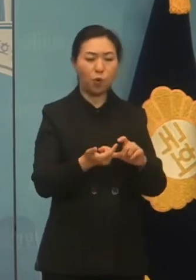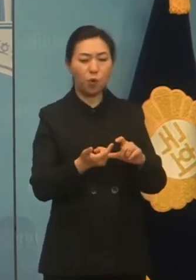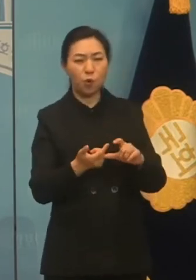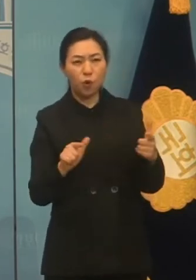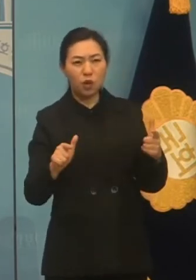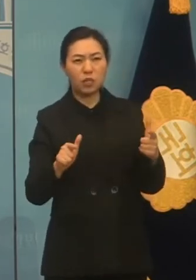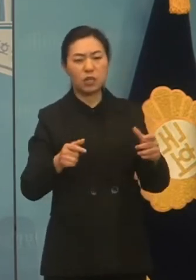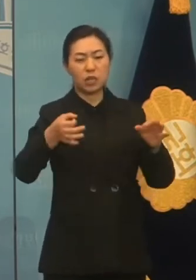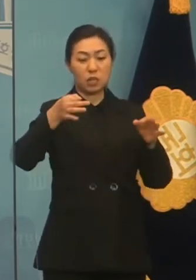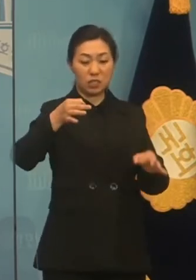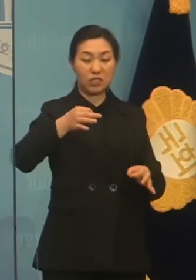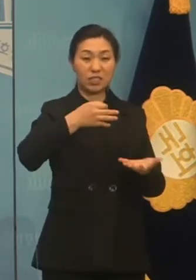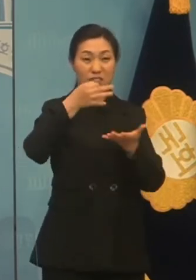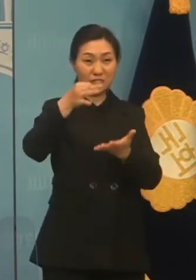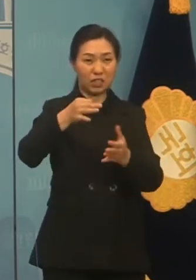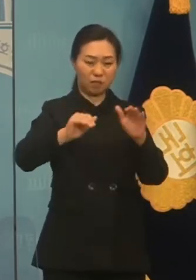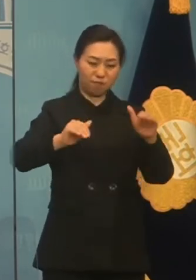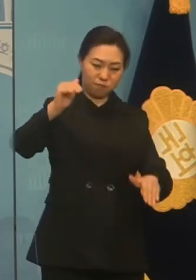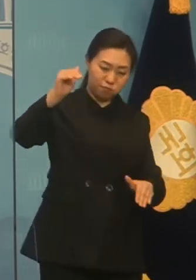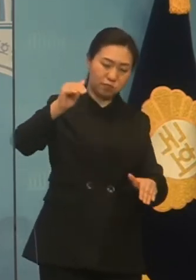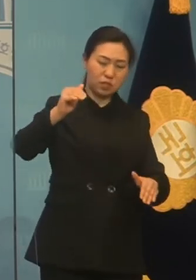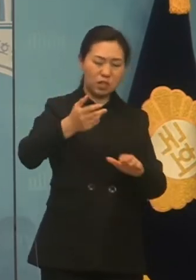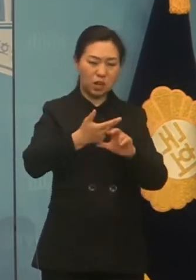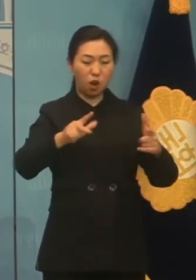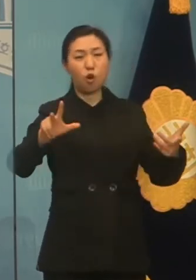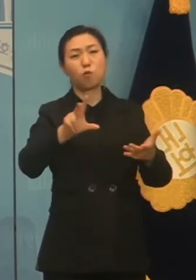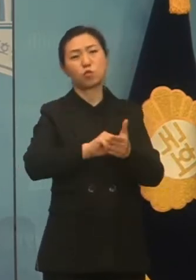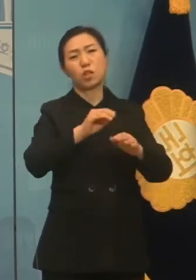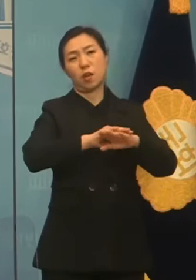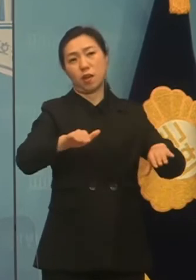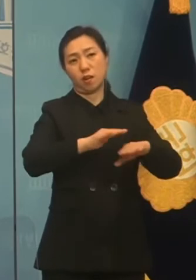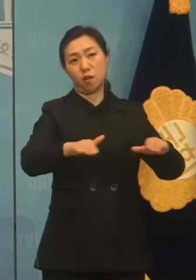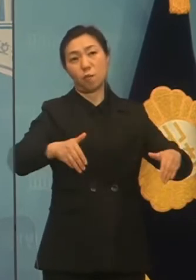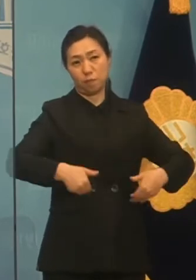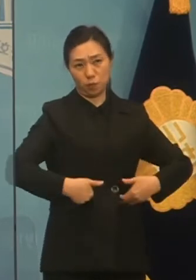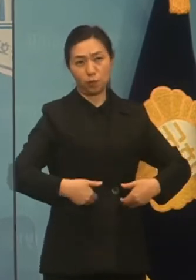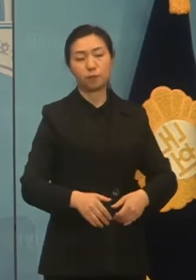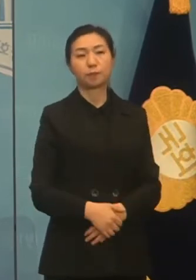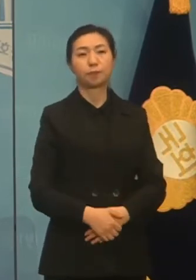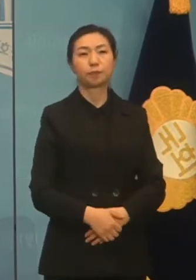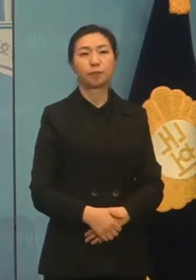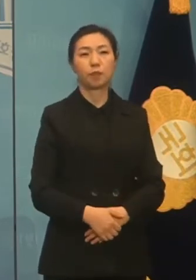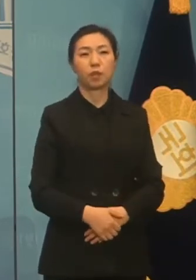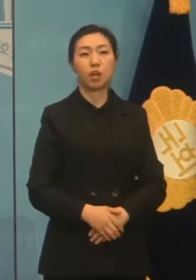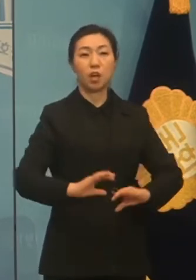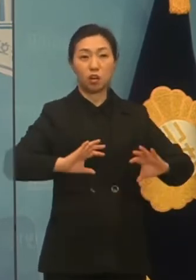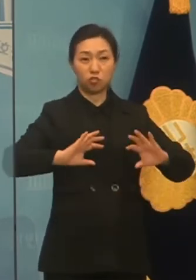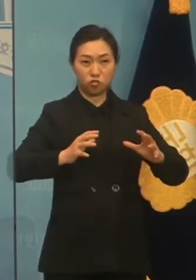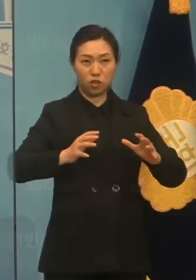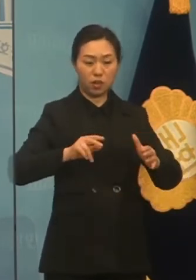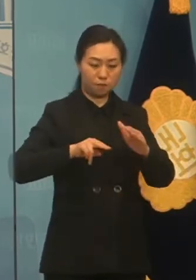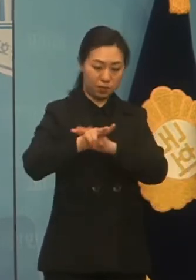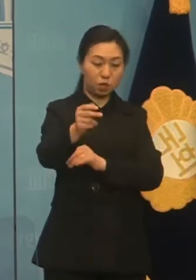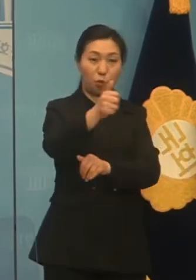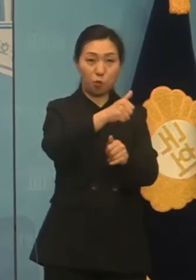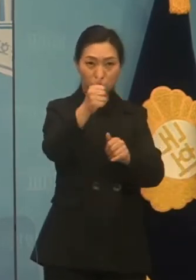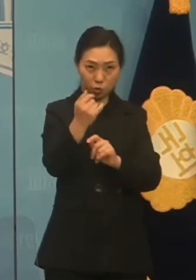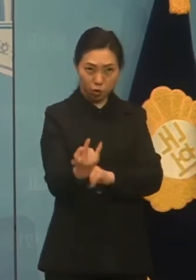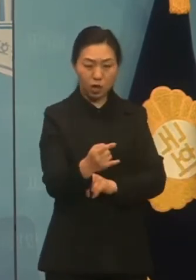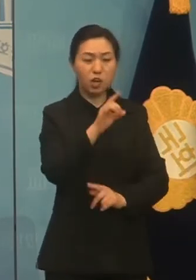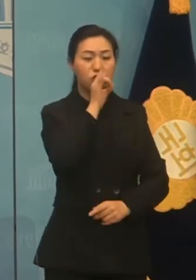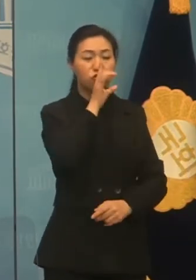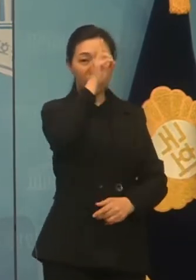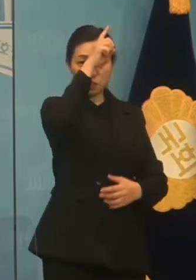양극화 해소 등 우리 사회의 난제들을 풀어내겠습니다. 국가비전위원회와 정황정부, 그리고 국회가